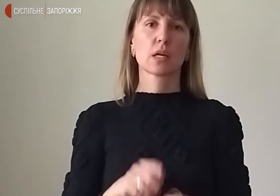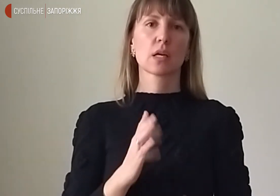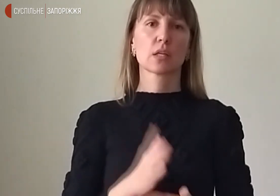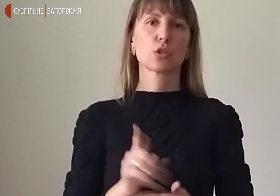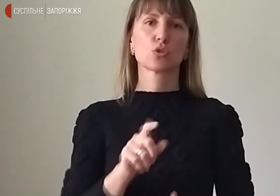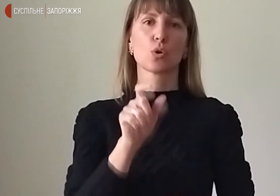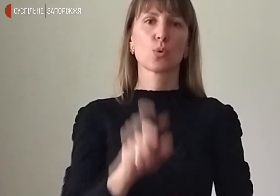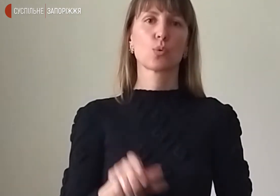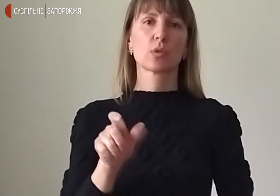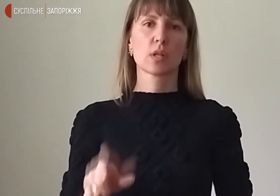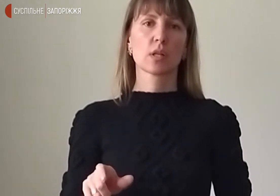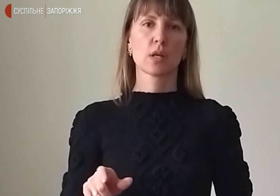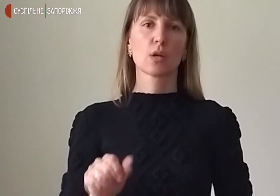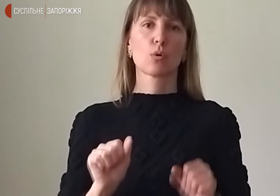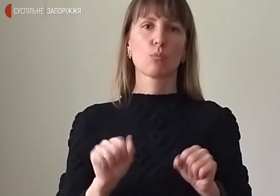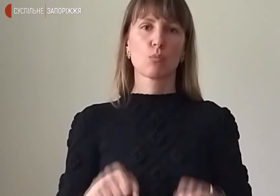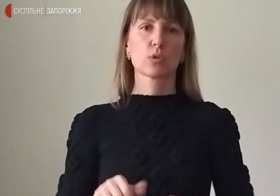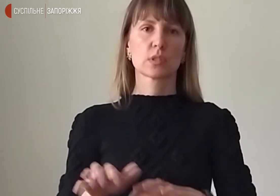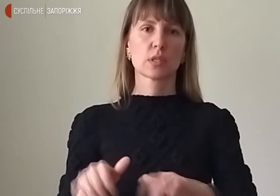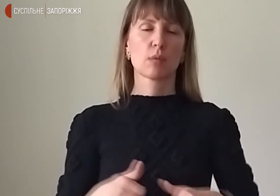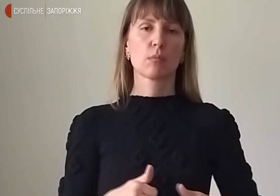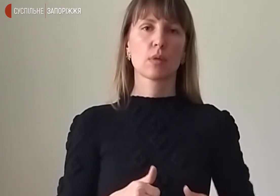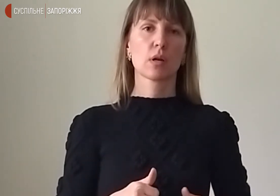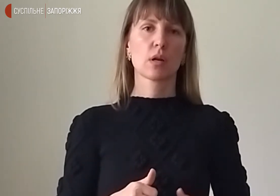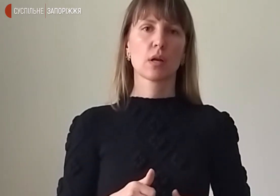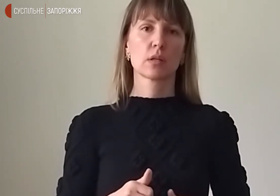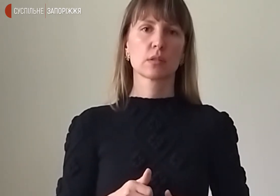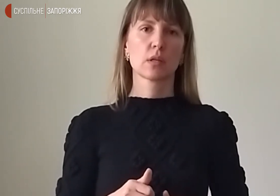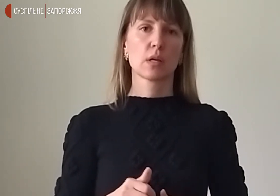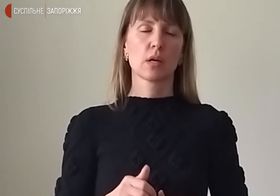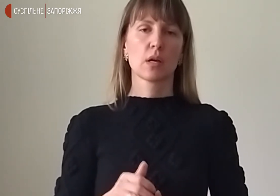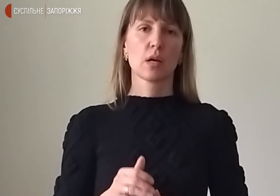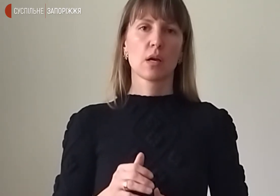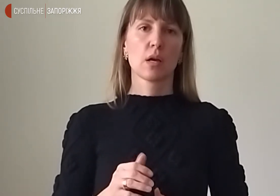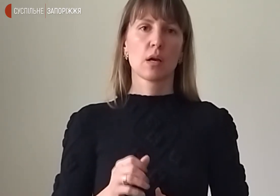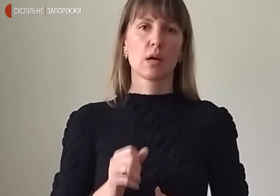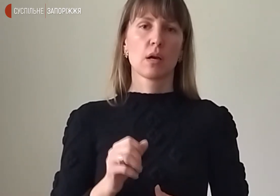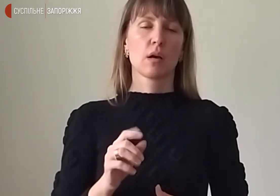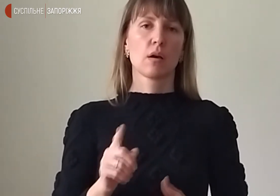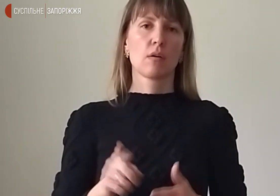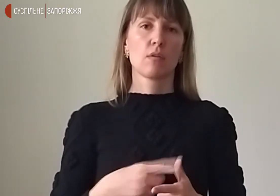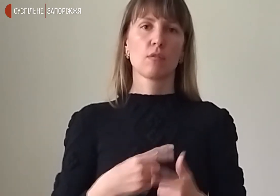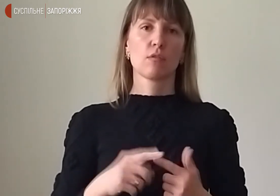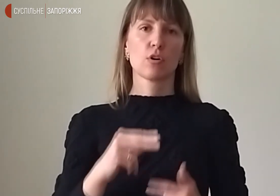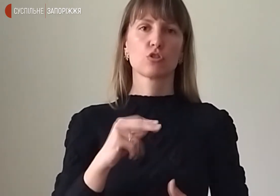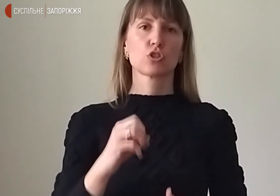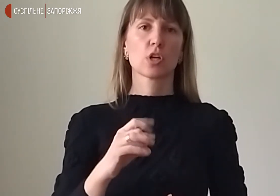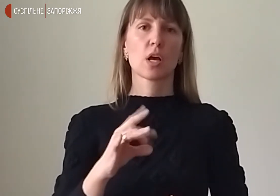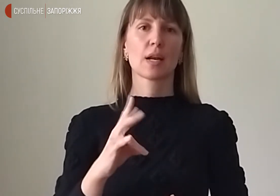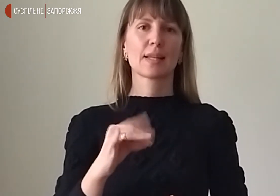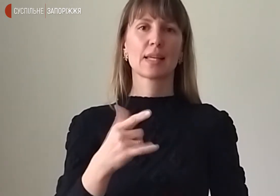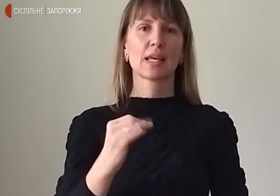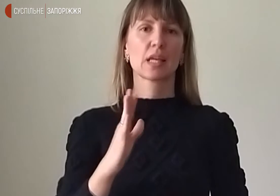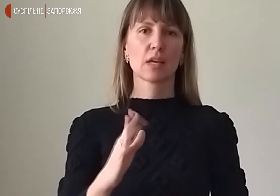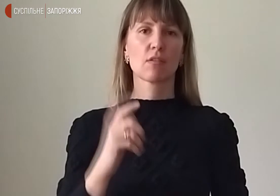людей можуть вивезти даже котрі в колісте, той же Чернієв, той же Харків, теж Мариуполь. Людей